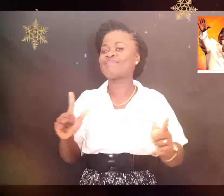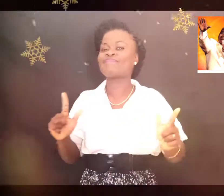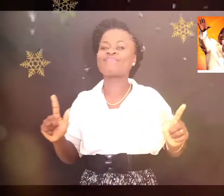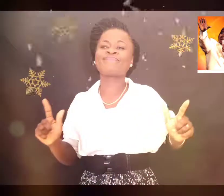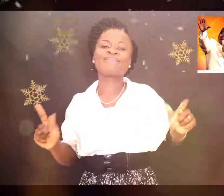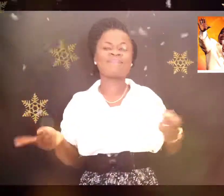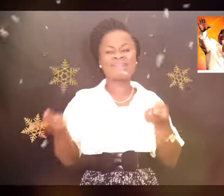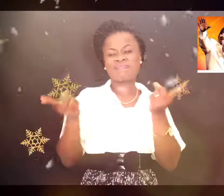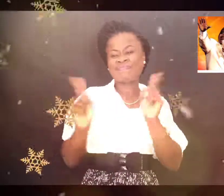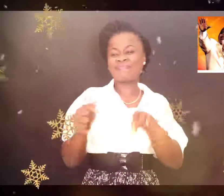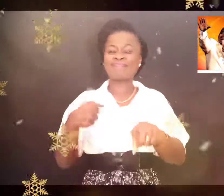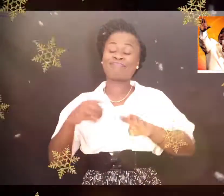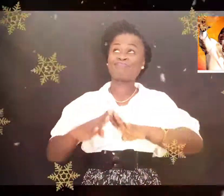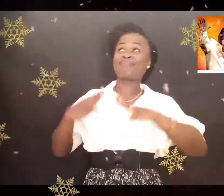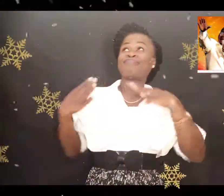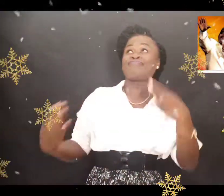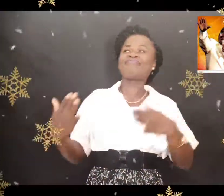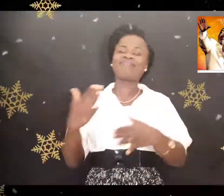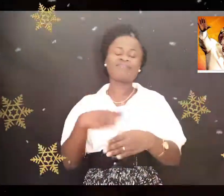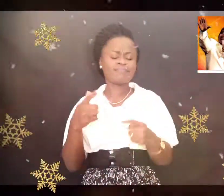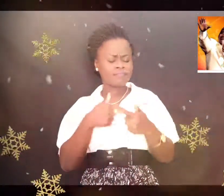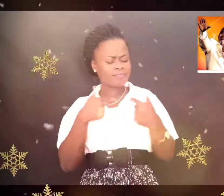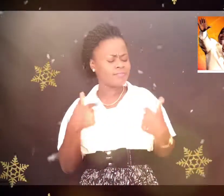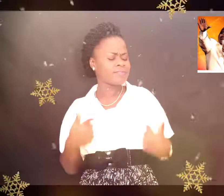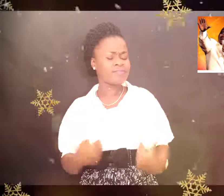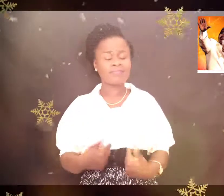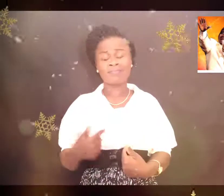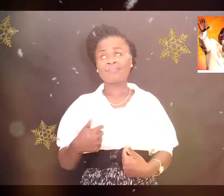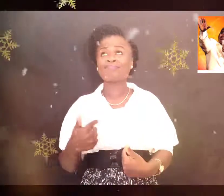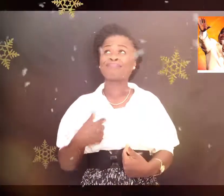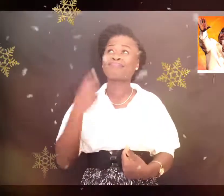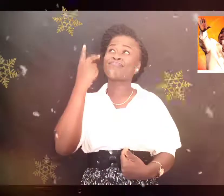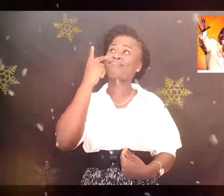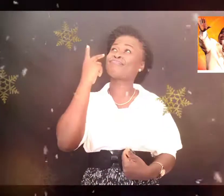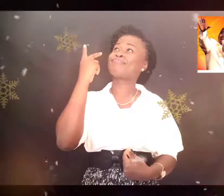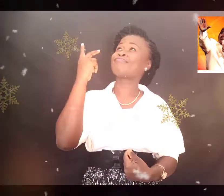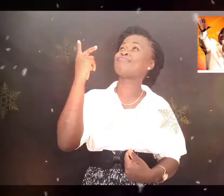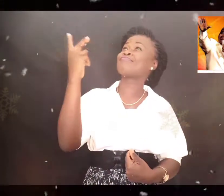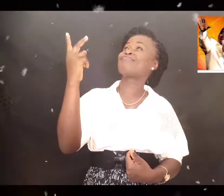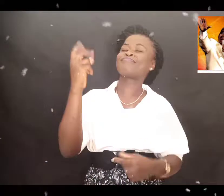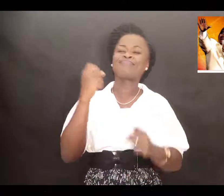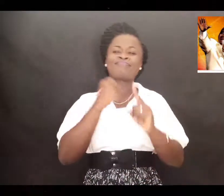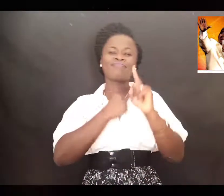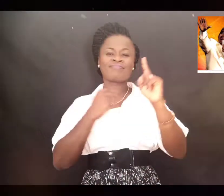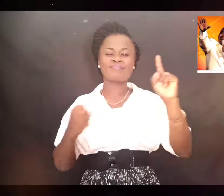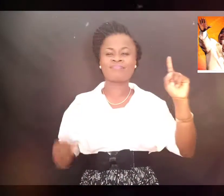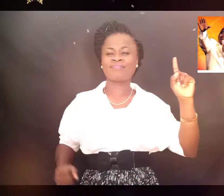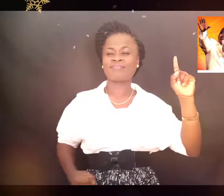Quand je t'ouvre mon cœur Je te vois, Seigneur